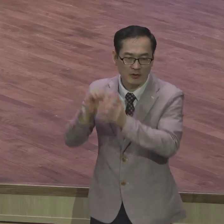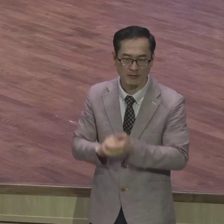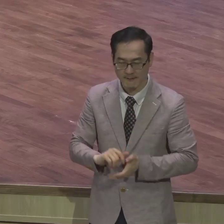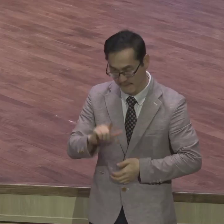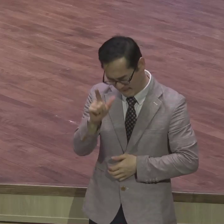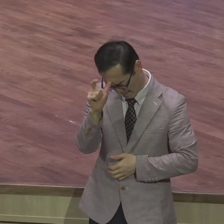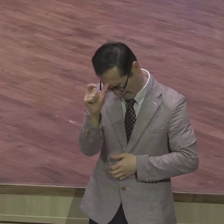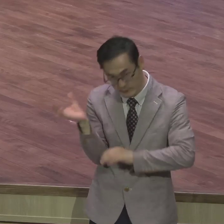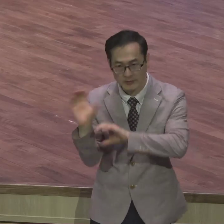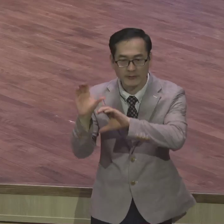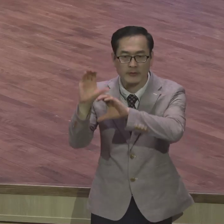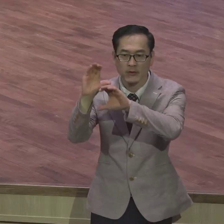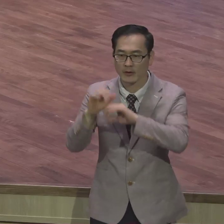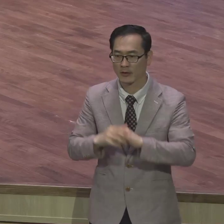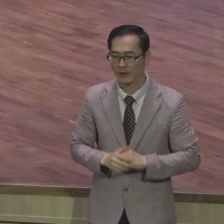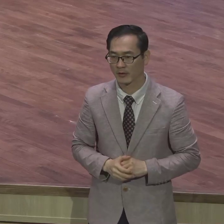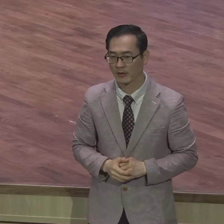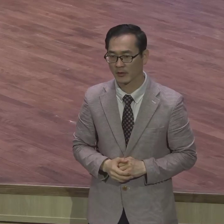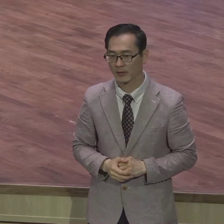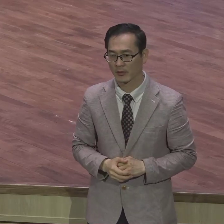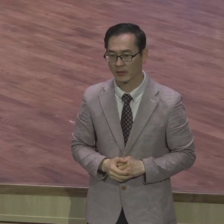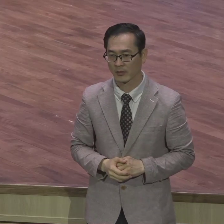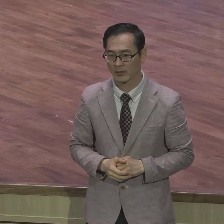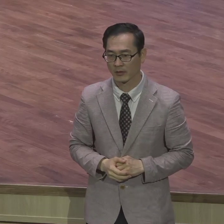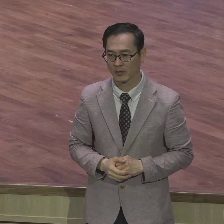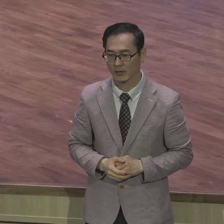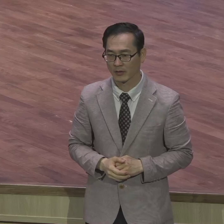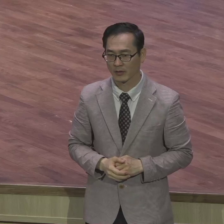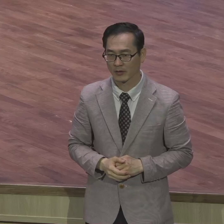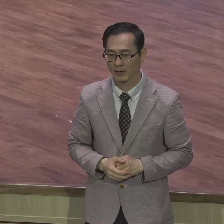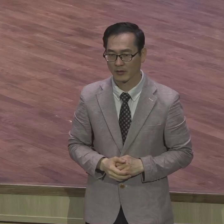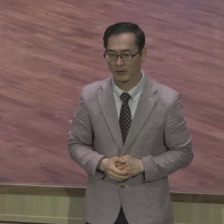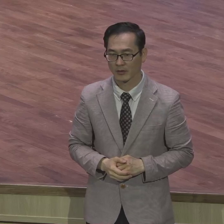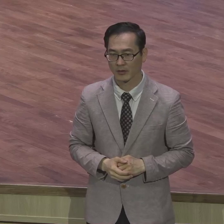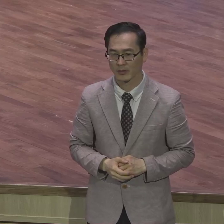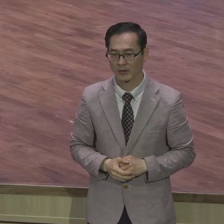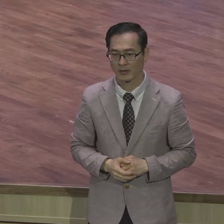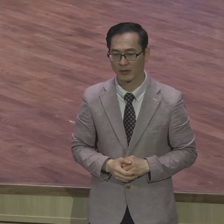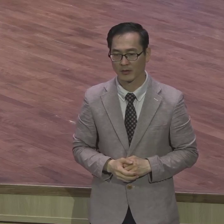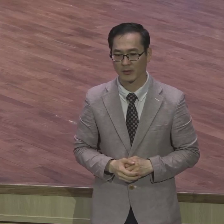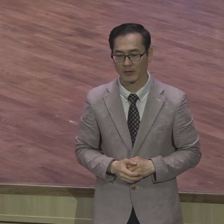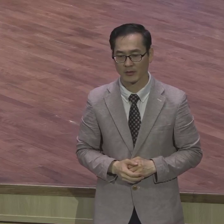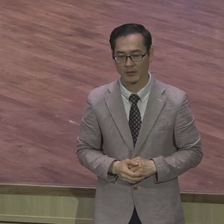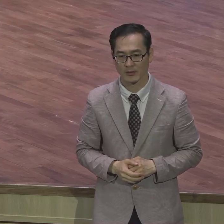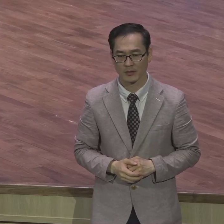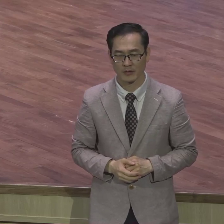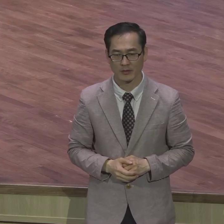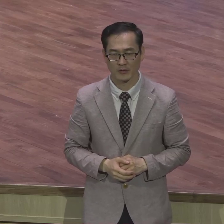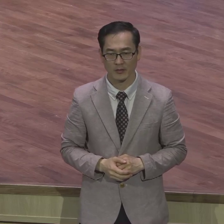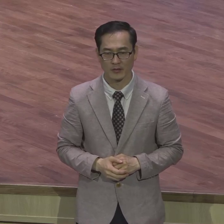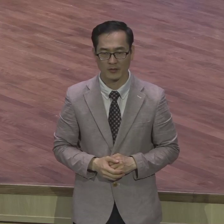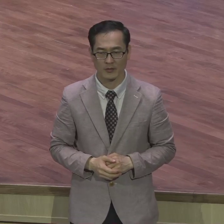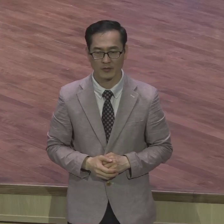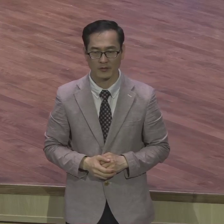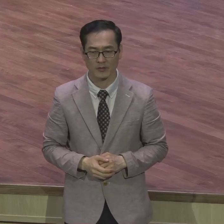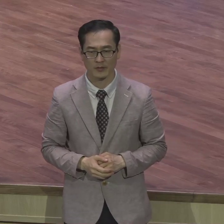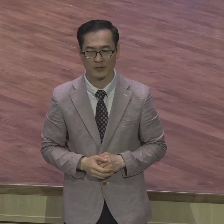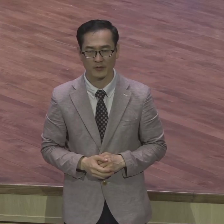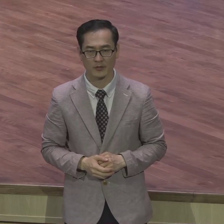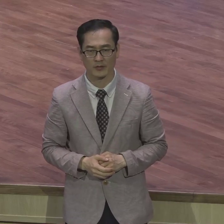완악해졌어요 완악해졌다 이 말이 무슨 말인가 하면요 뜻이 하나님이 내버려